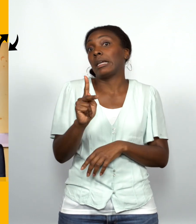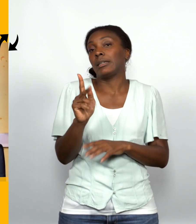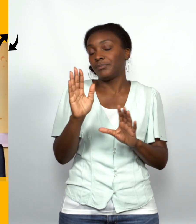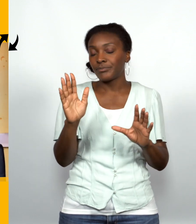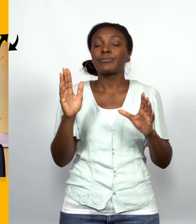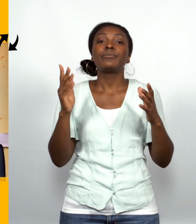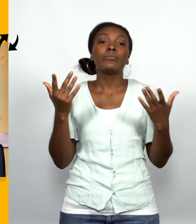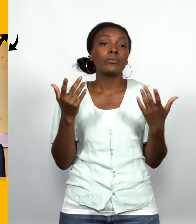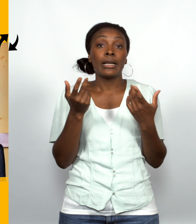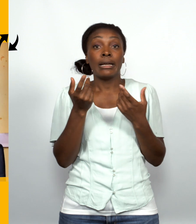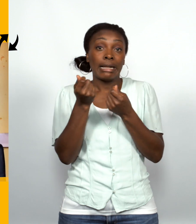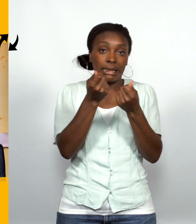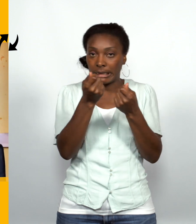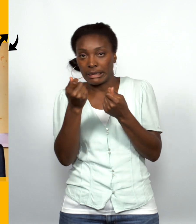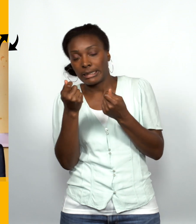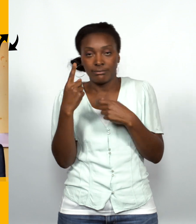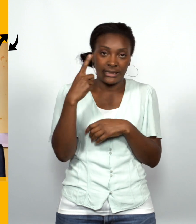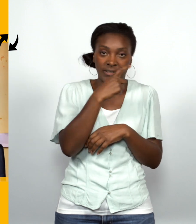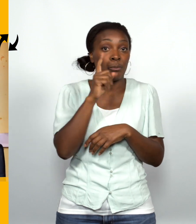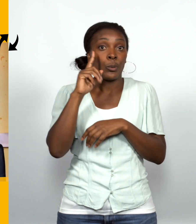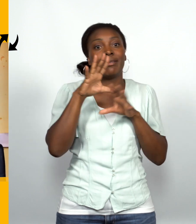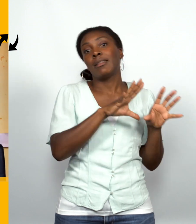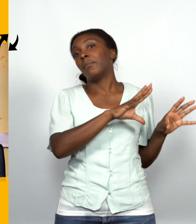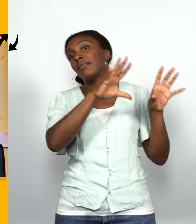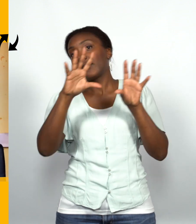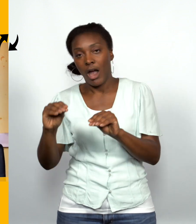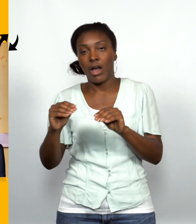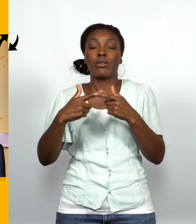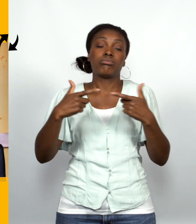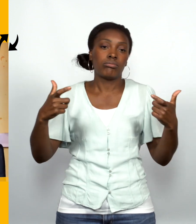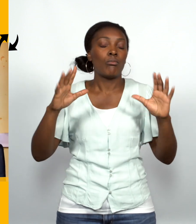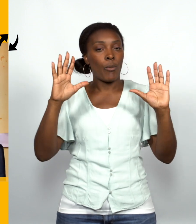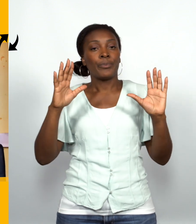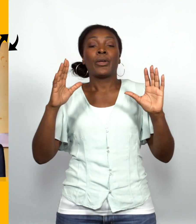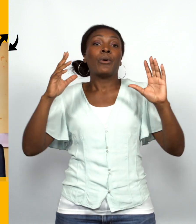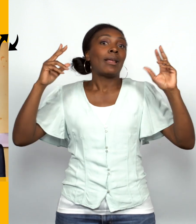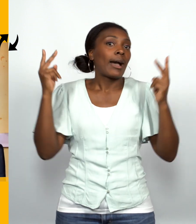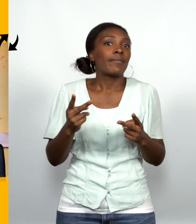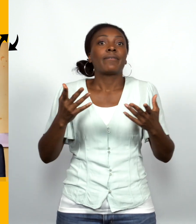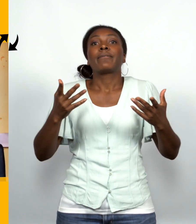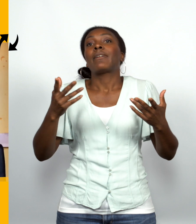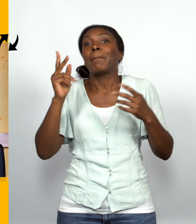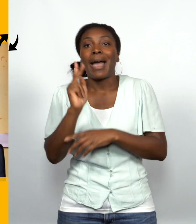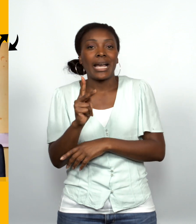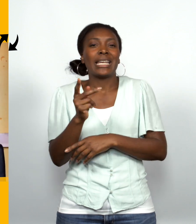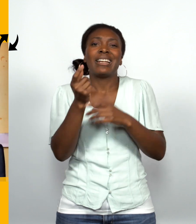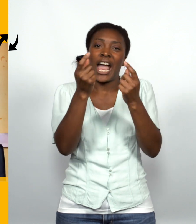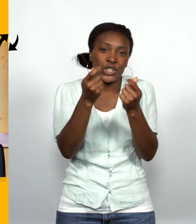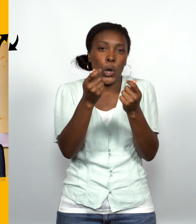parisienne. On avait très peu de moyens, puisqu'on avait déménagé, etc. On arrive à un moment donné où on n'avait plus beaucoup d